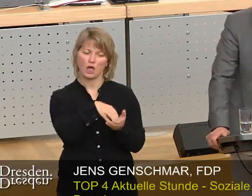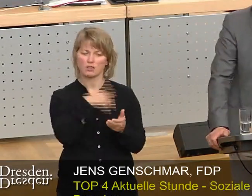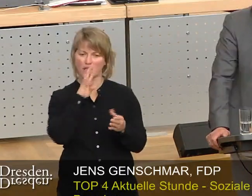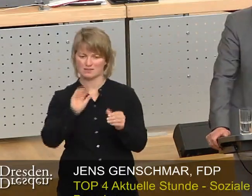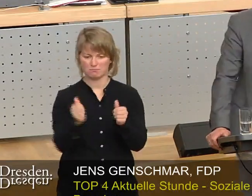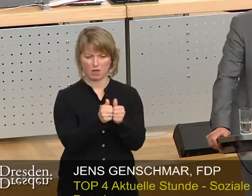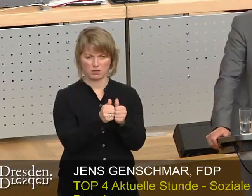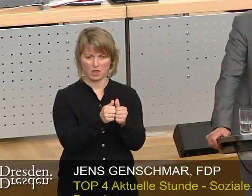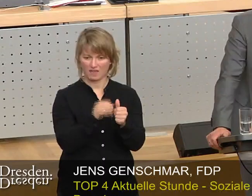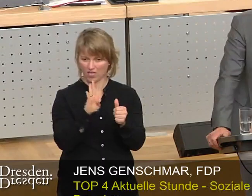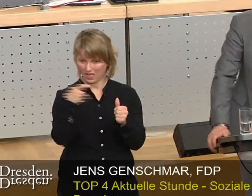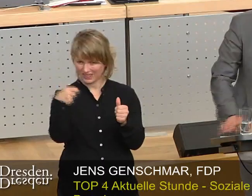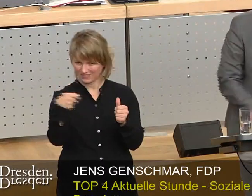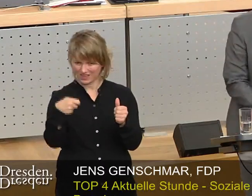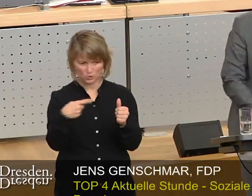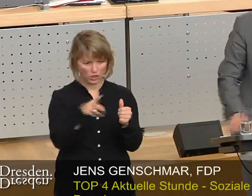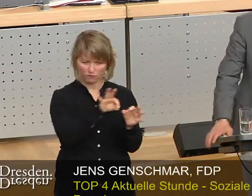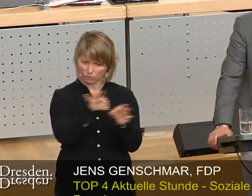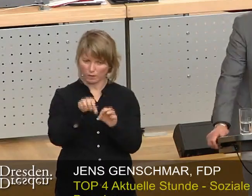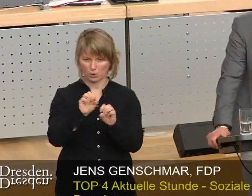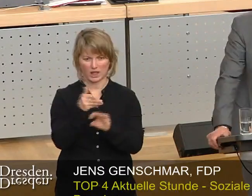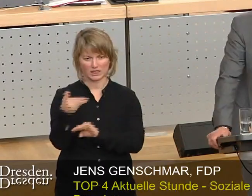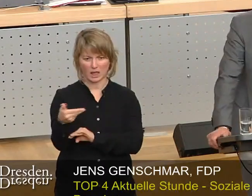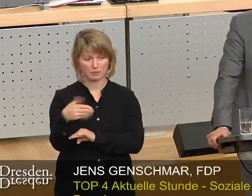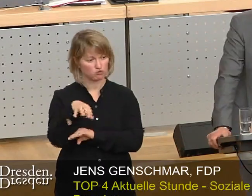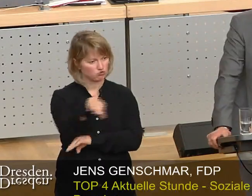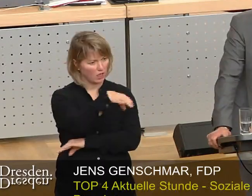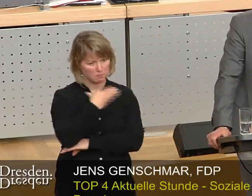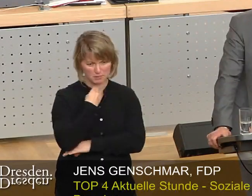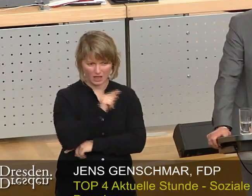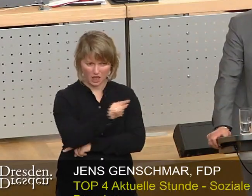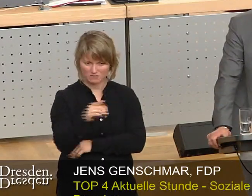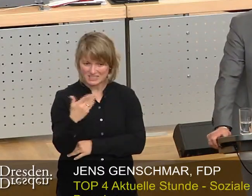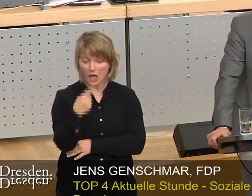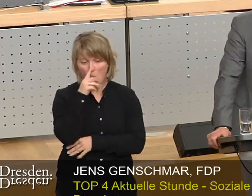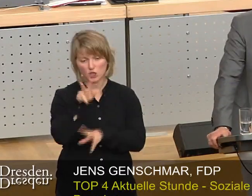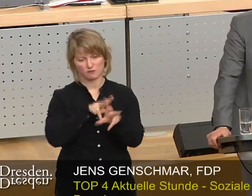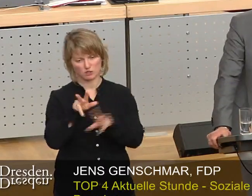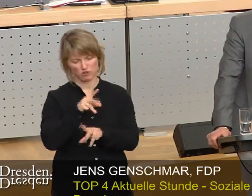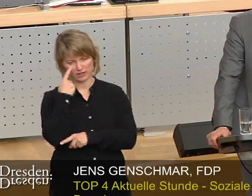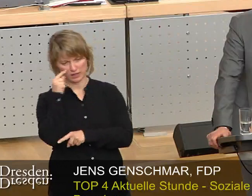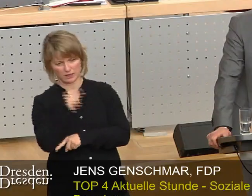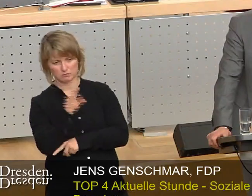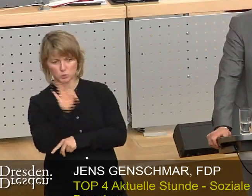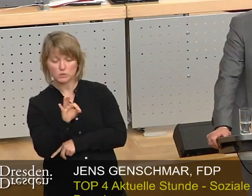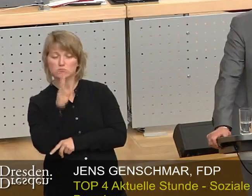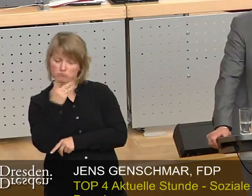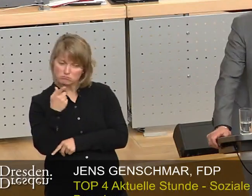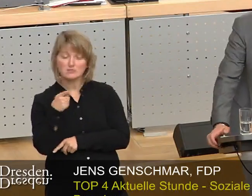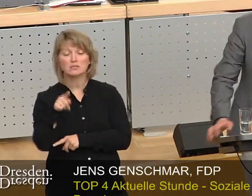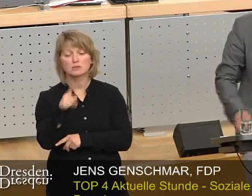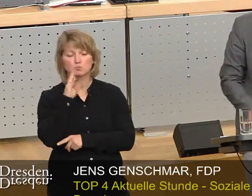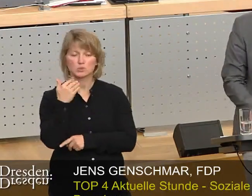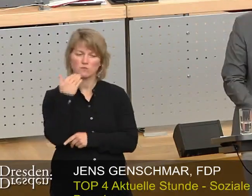es Investoren ermöglicht, nach dem städtischen Bedarf, aber auch nach wirtschaftlichen Gesichtspunkten der Investoren, Wohnungen für alle